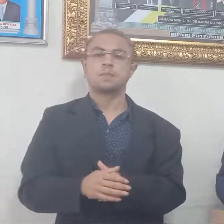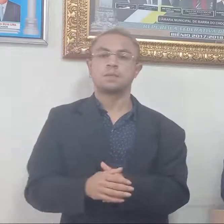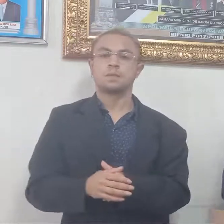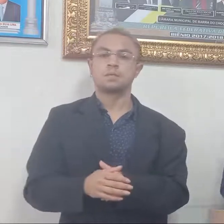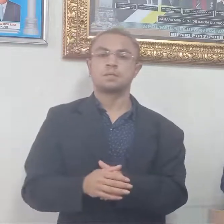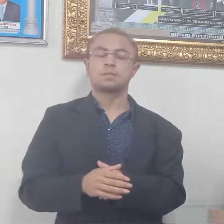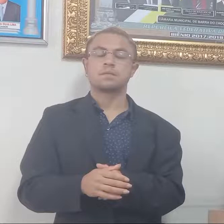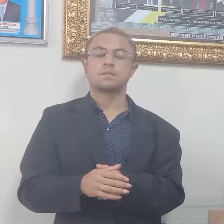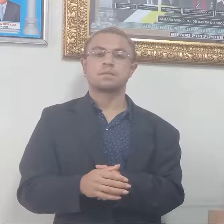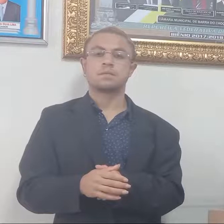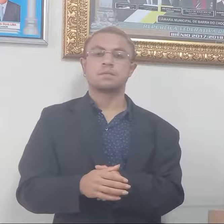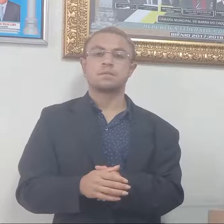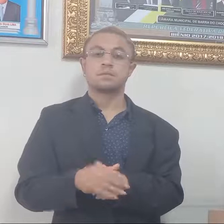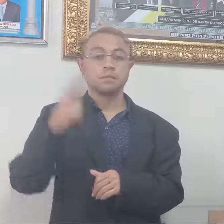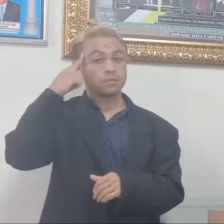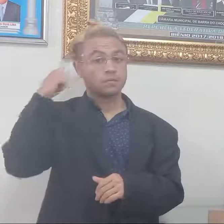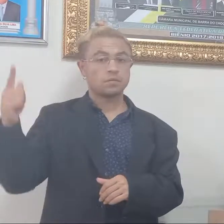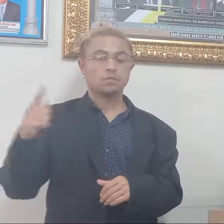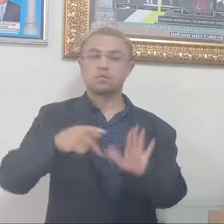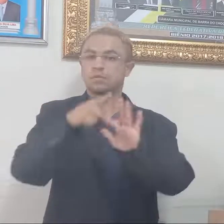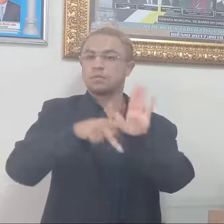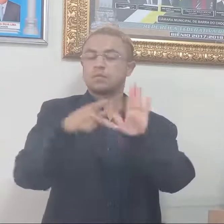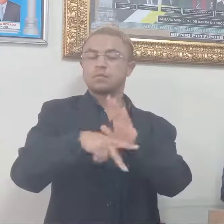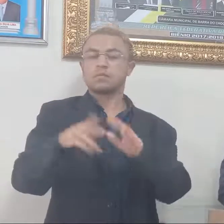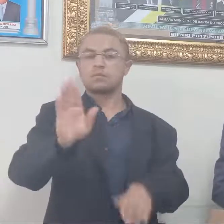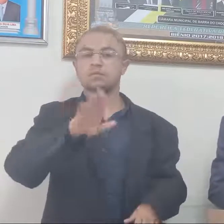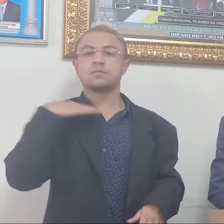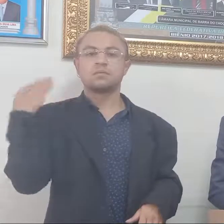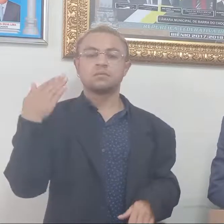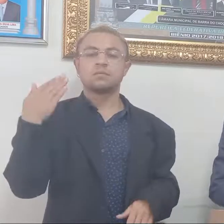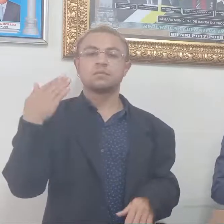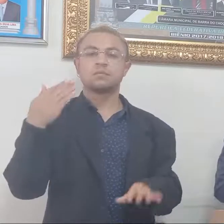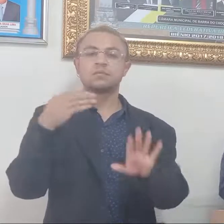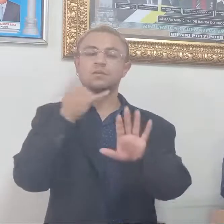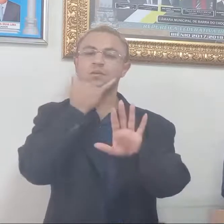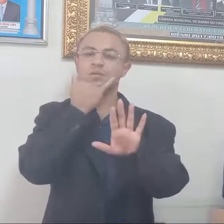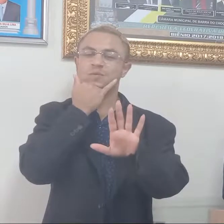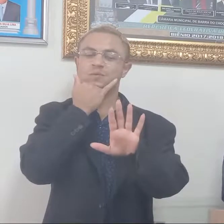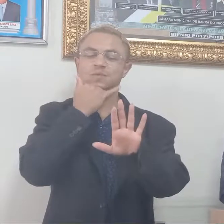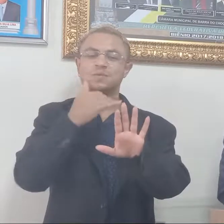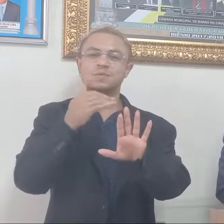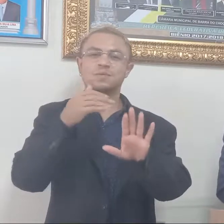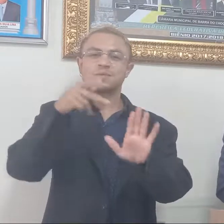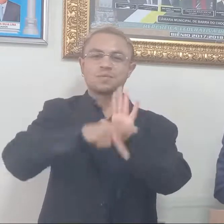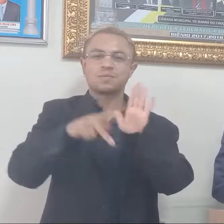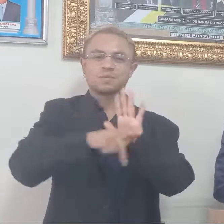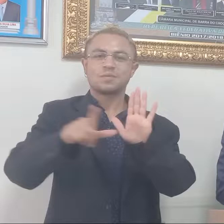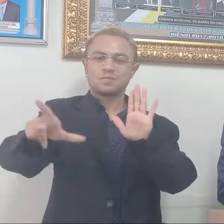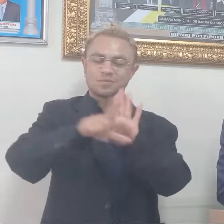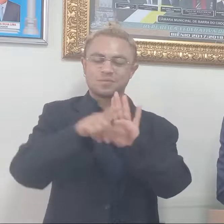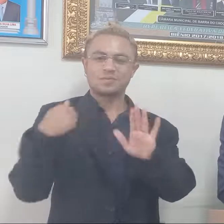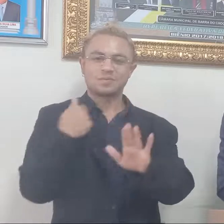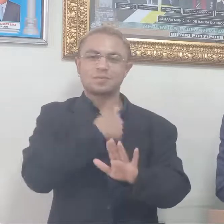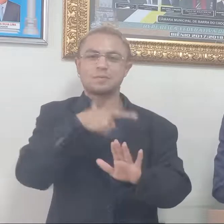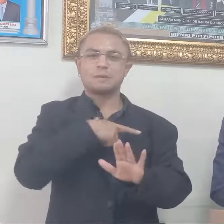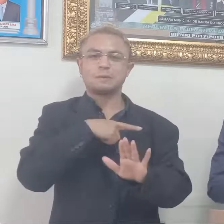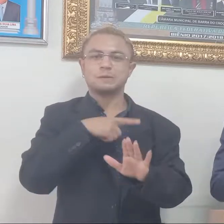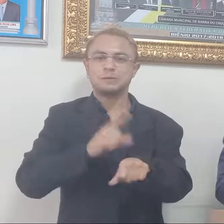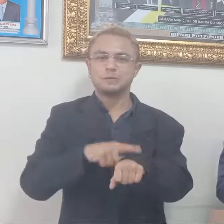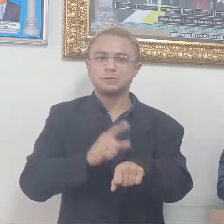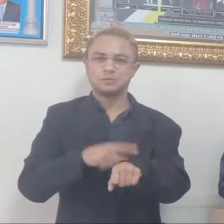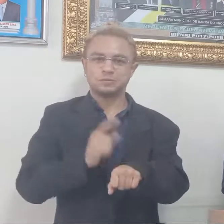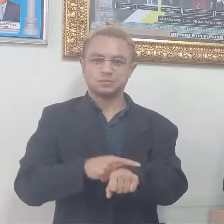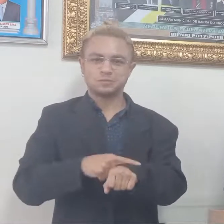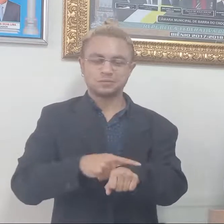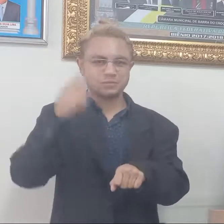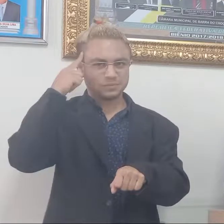ao projeto de lei nº 1 de 2023, que fala do plano de cargos, carreira e vencimento dos agentes comunitários de